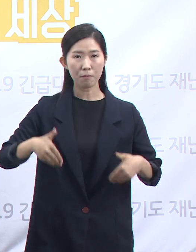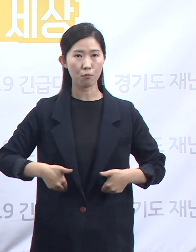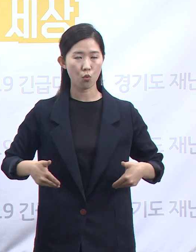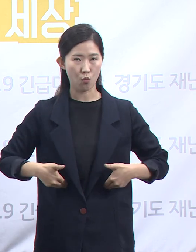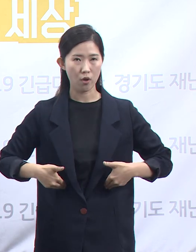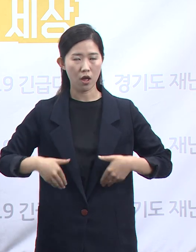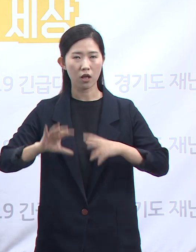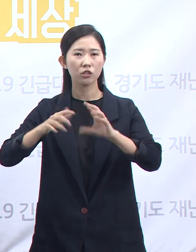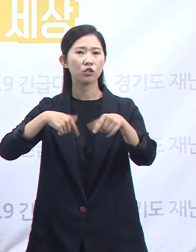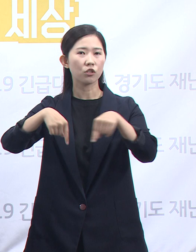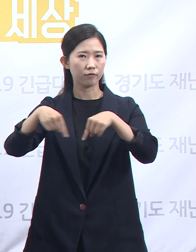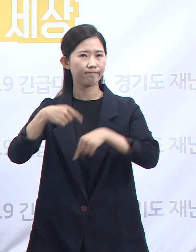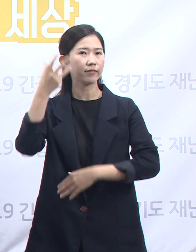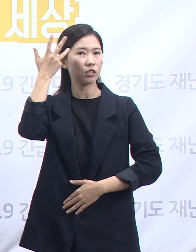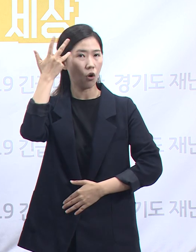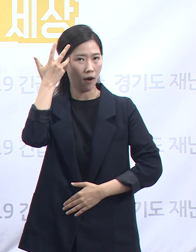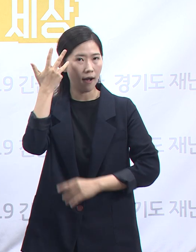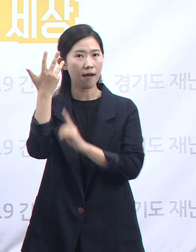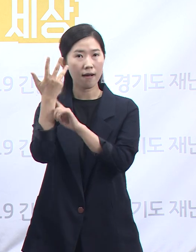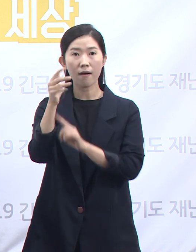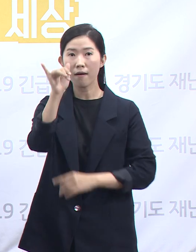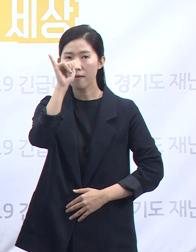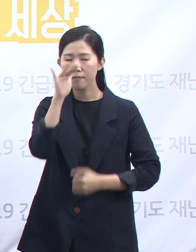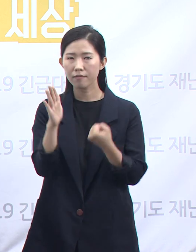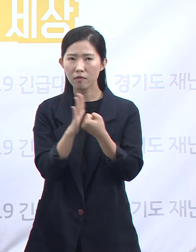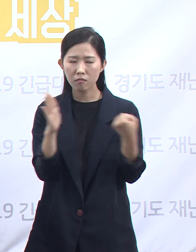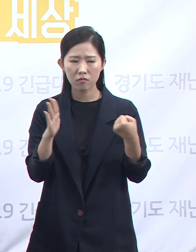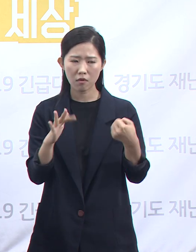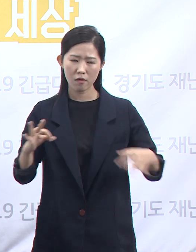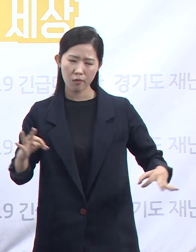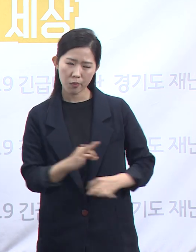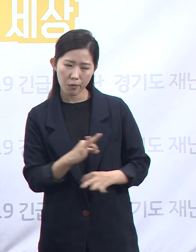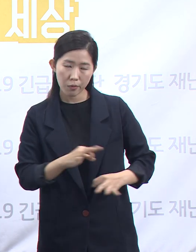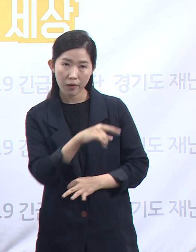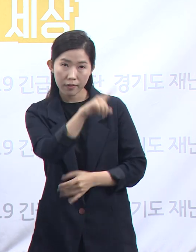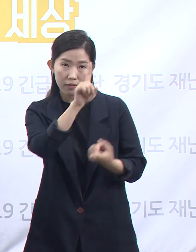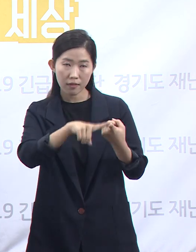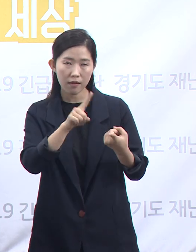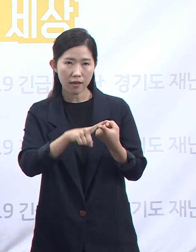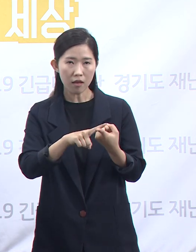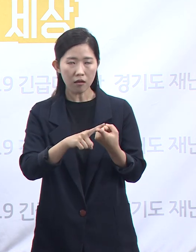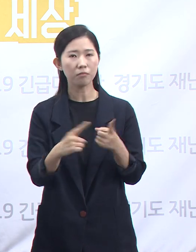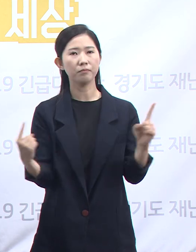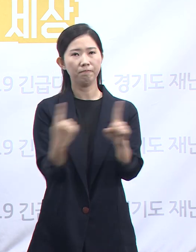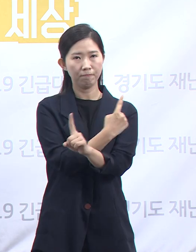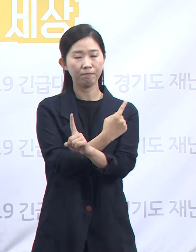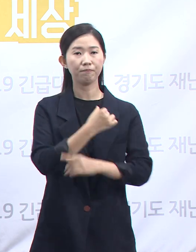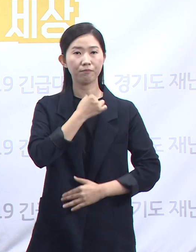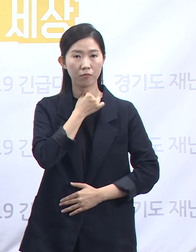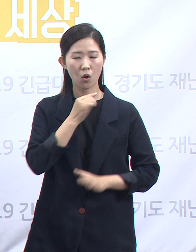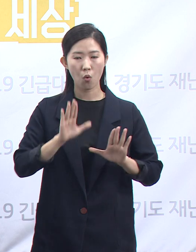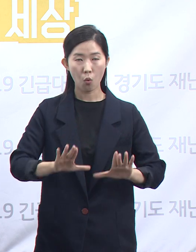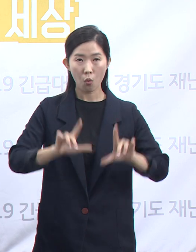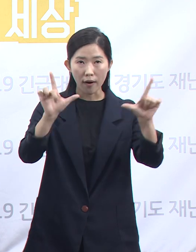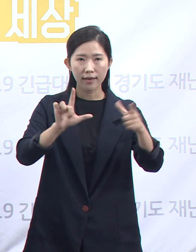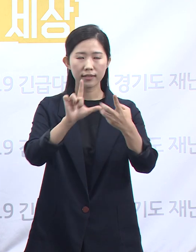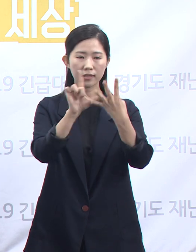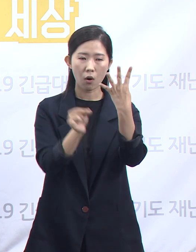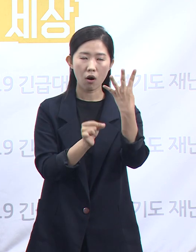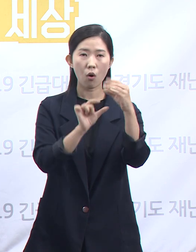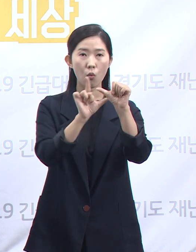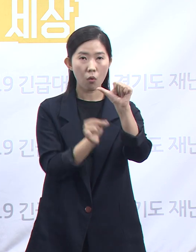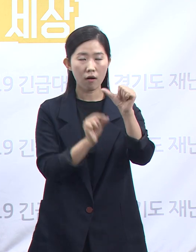공공영역의 불공정 조달 행위에 대한 개선 방안을 마련하고자 금년 4,5월에